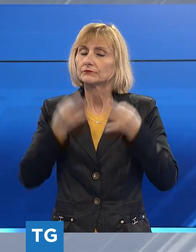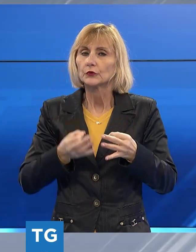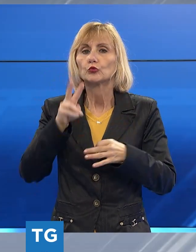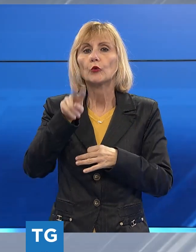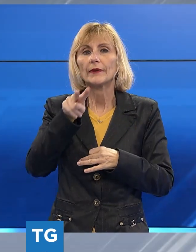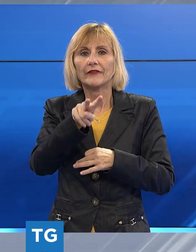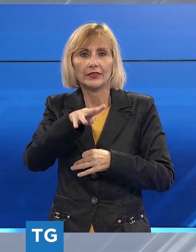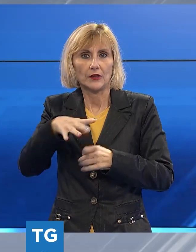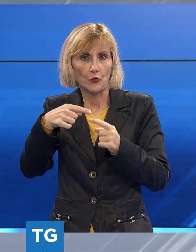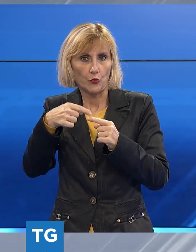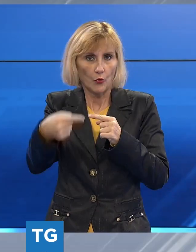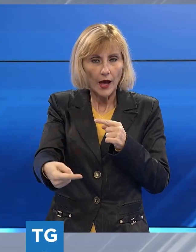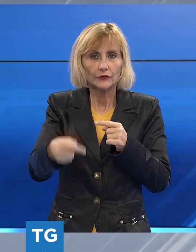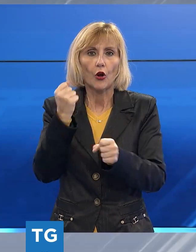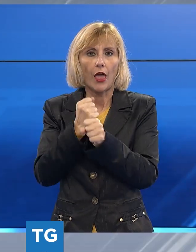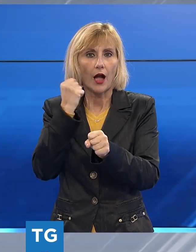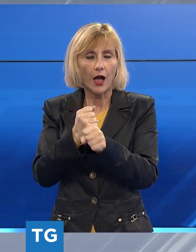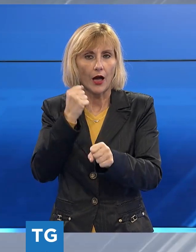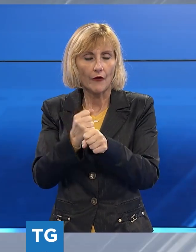riprenderanno i lavori.